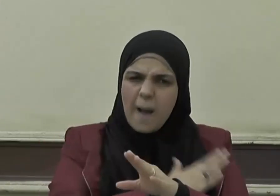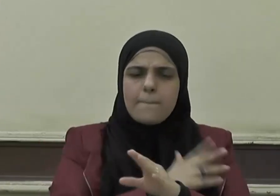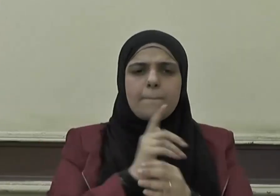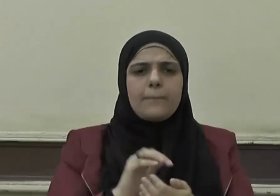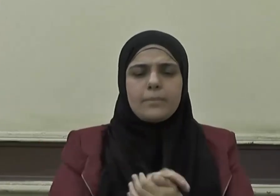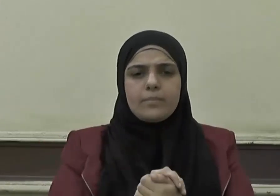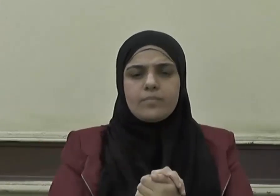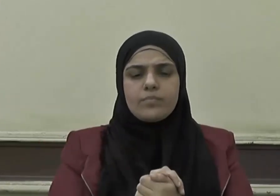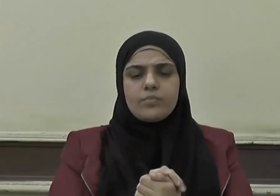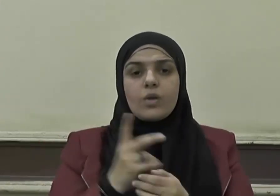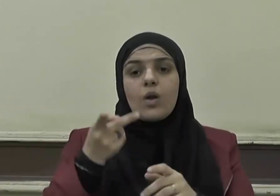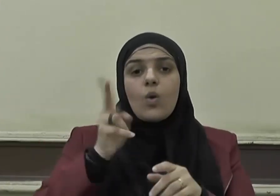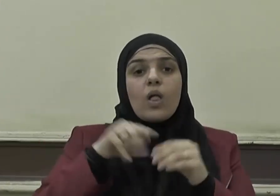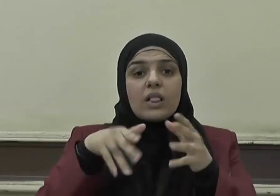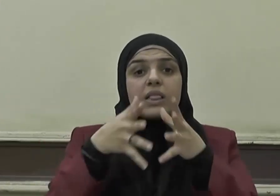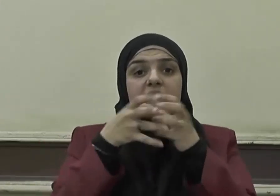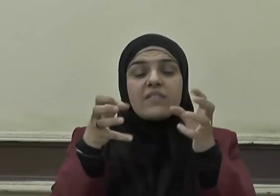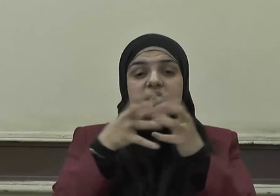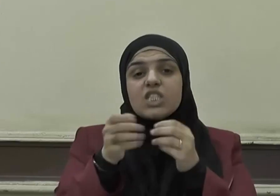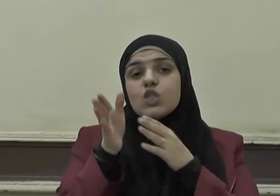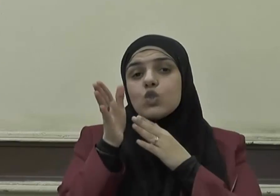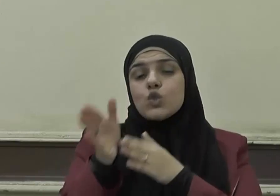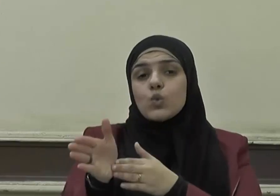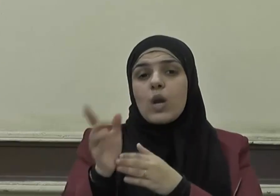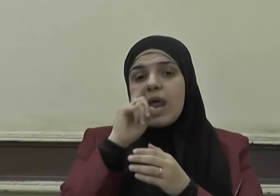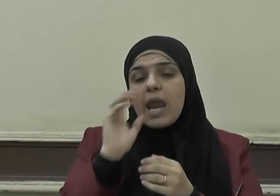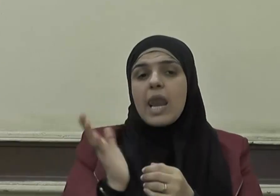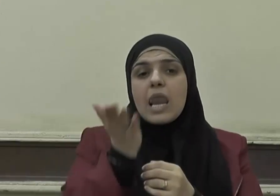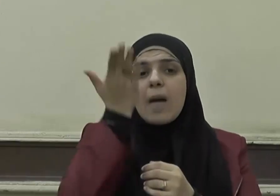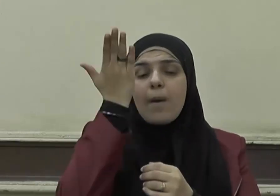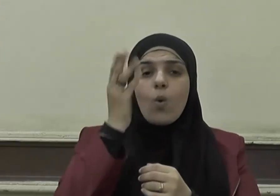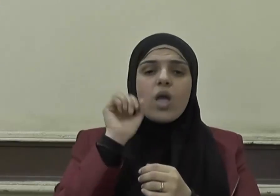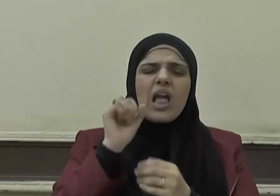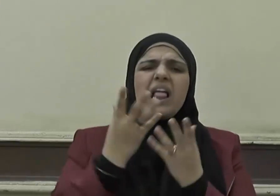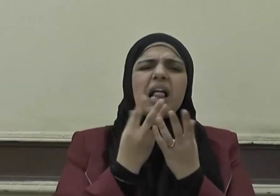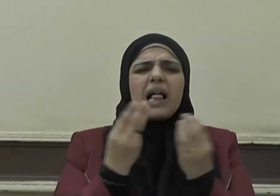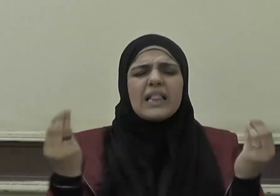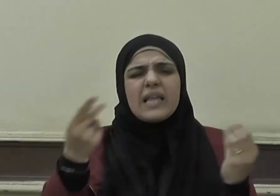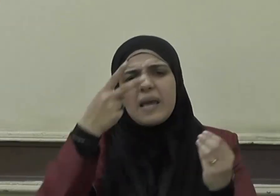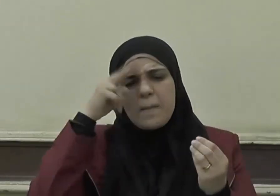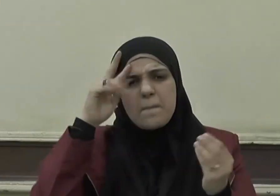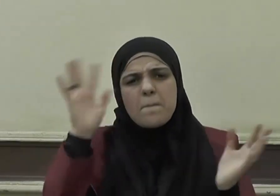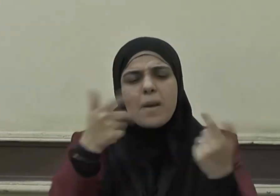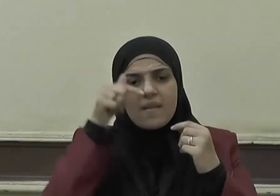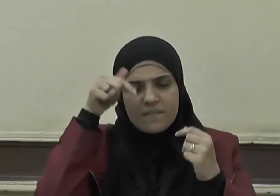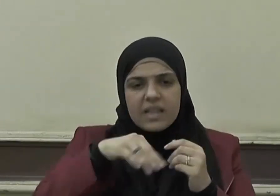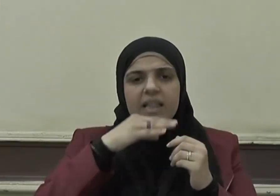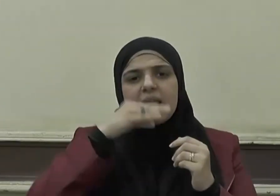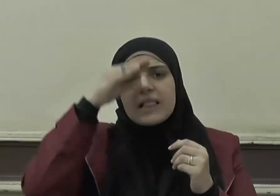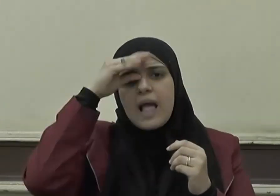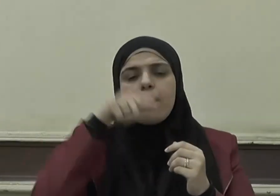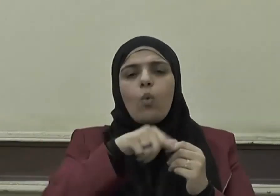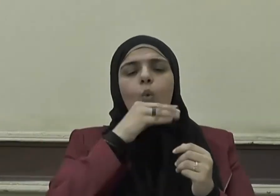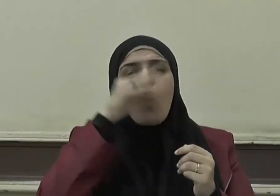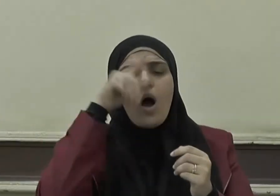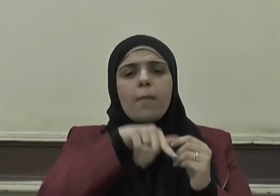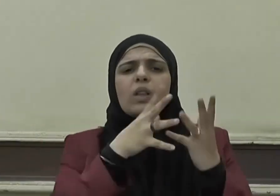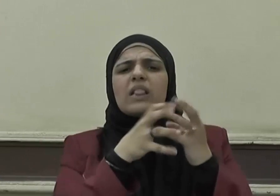ولقد فصلت السنة النبوية المشرفة كثيرا مما ورد في كتاب الله تعالى